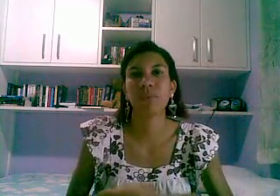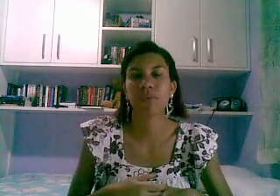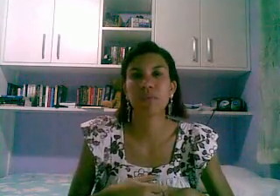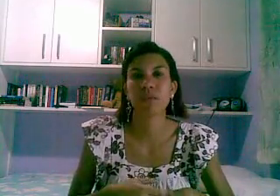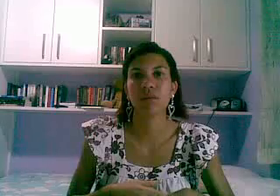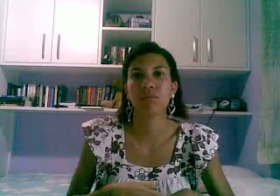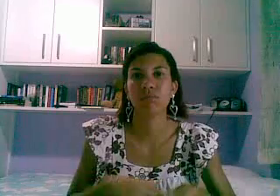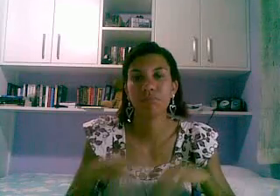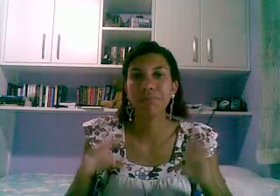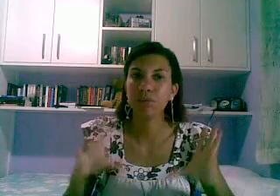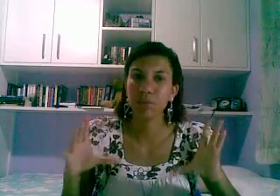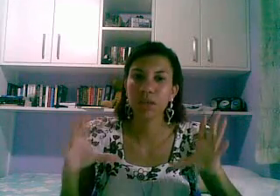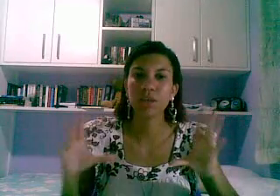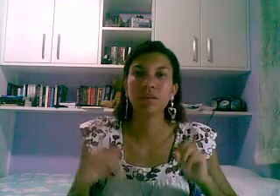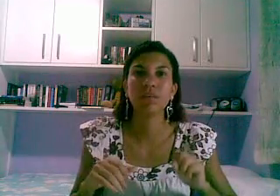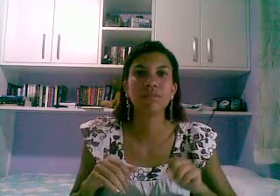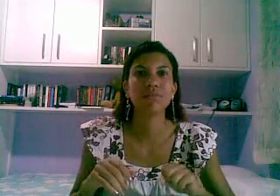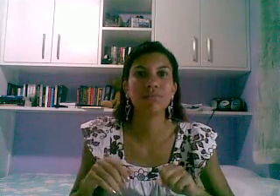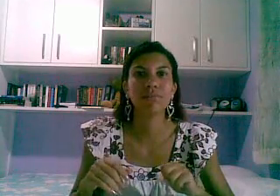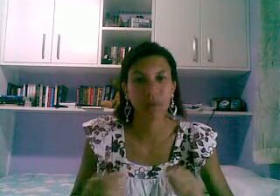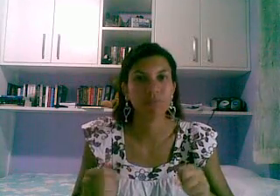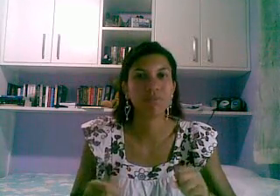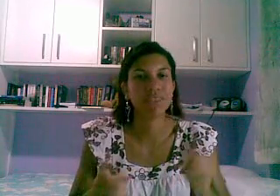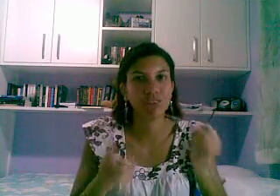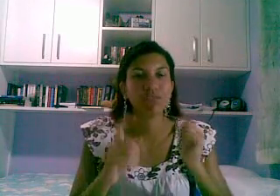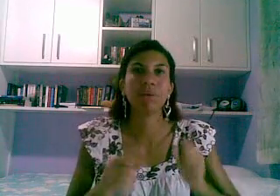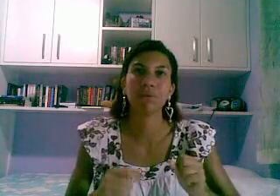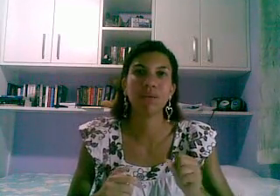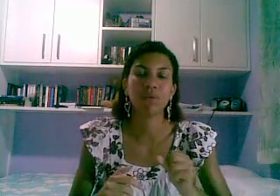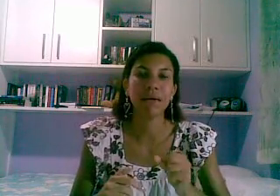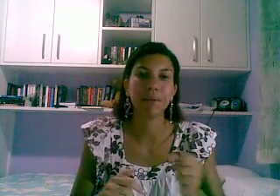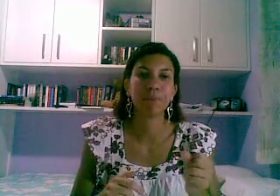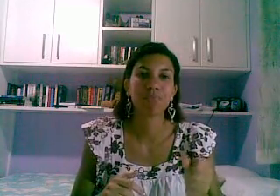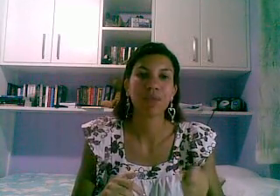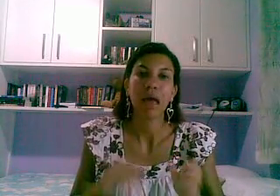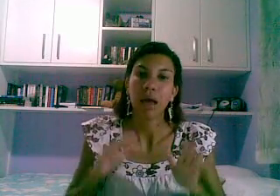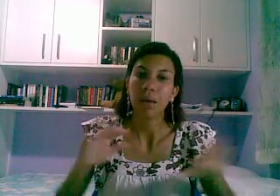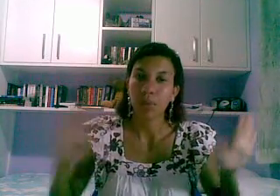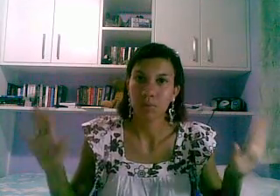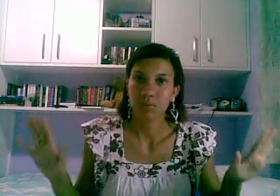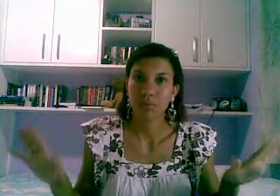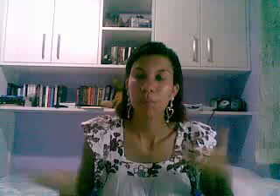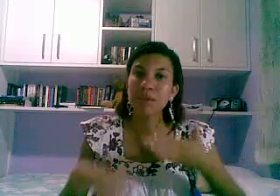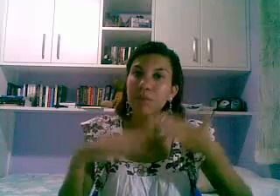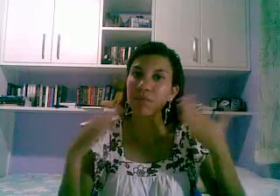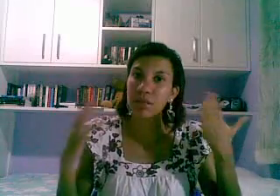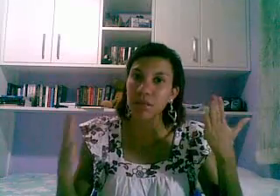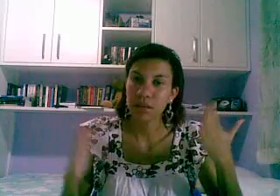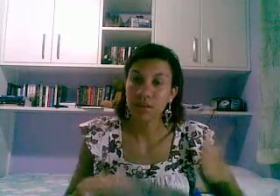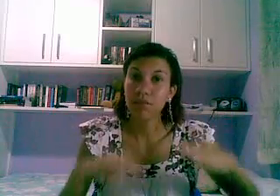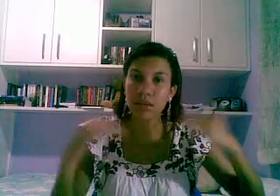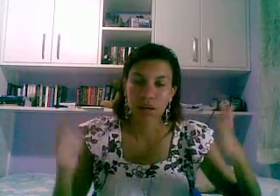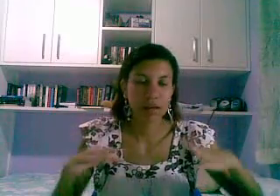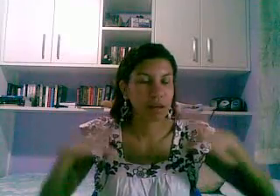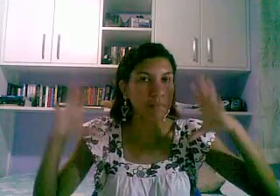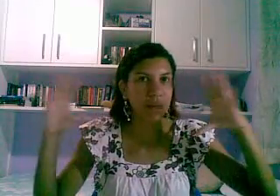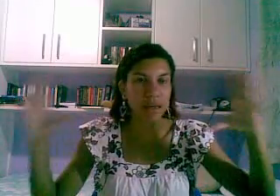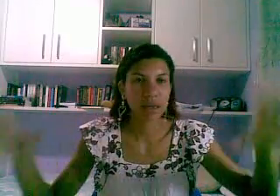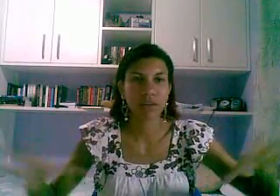blog promoção mas um kit não, kit não é toda hora bom, mas pra você, se você de repente